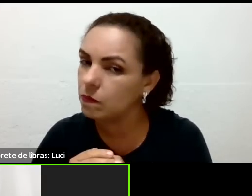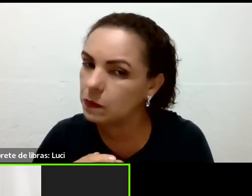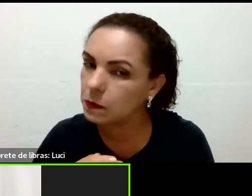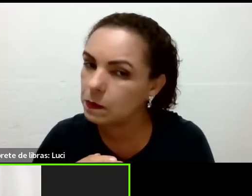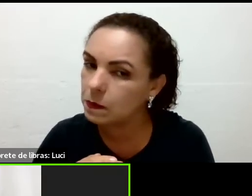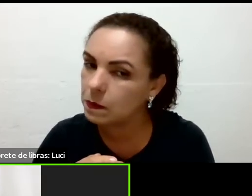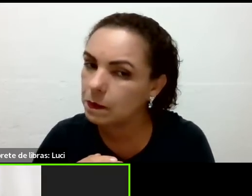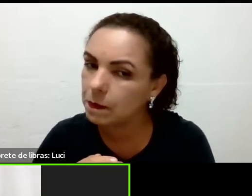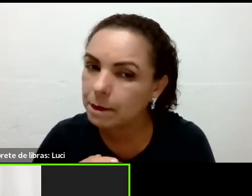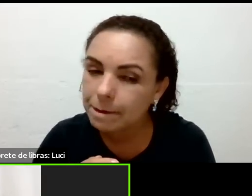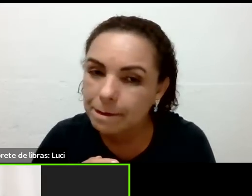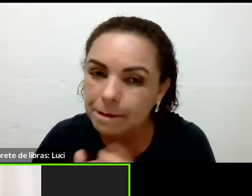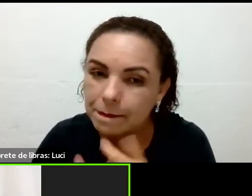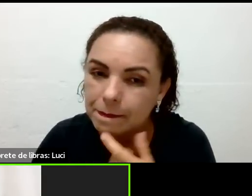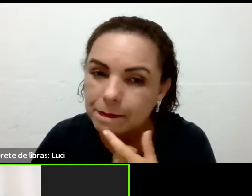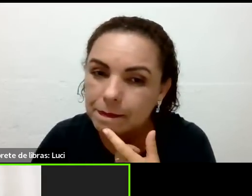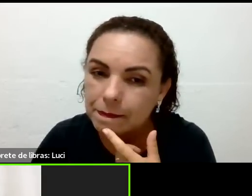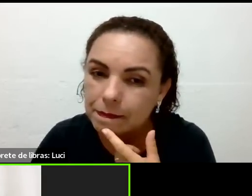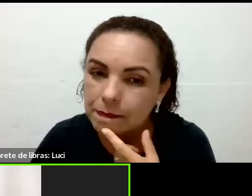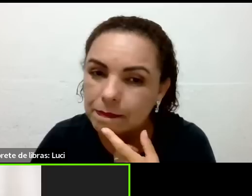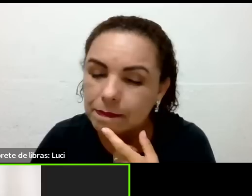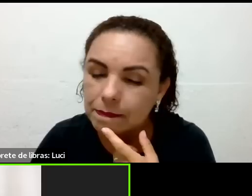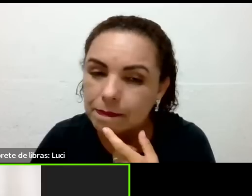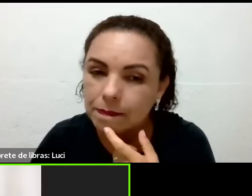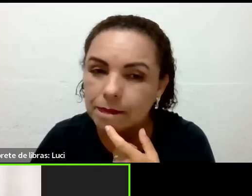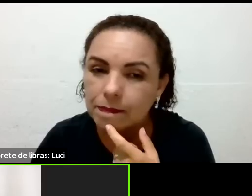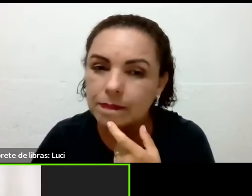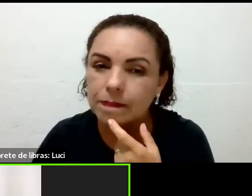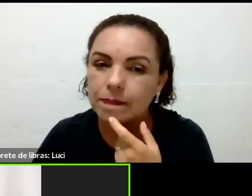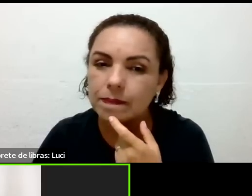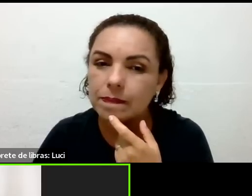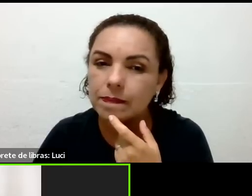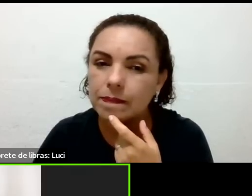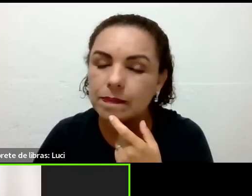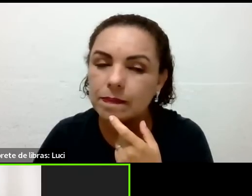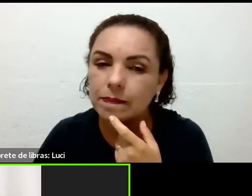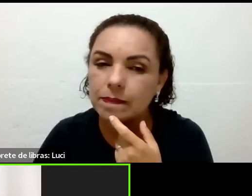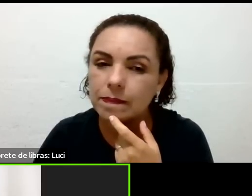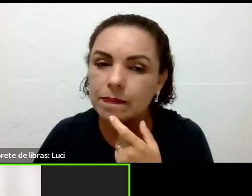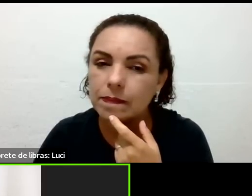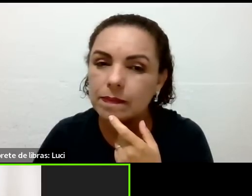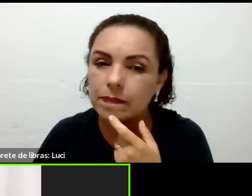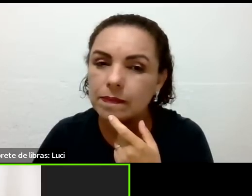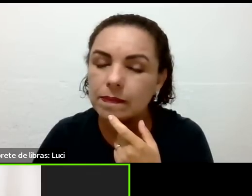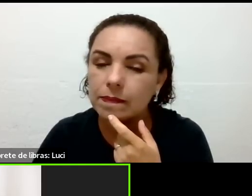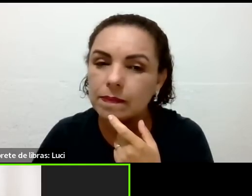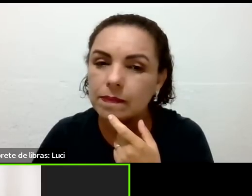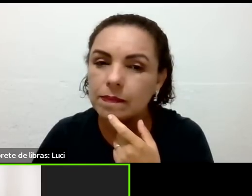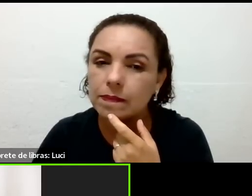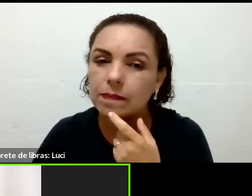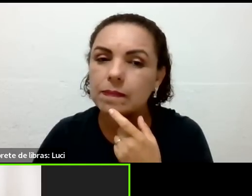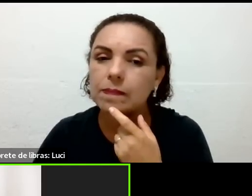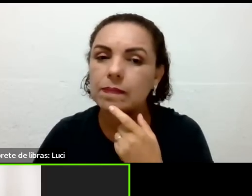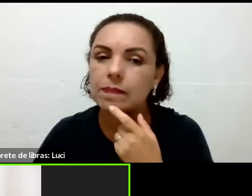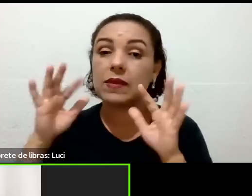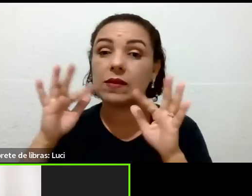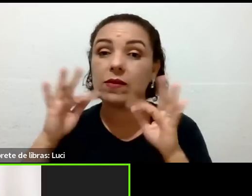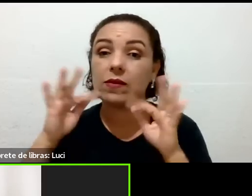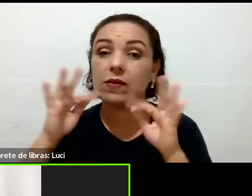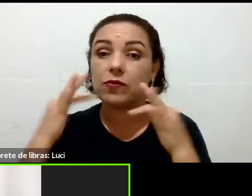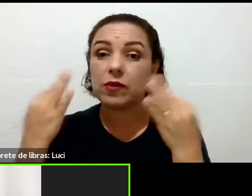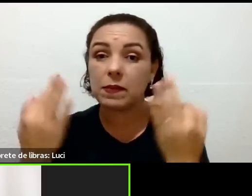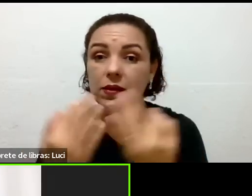13 anos, e o meu marido, a gente tem passado uns tempos meio de tensão, então tem muita ansiedade,